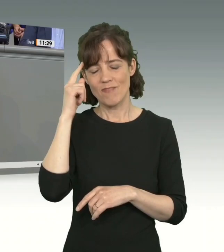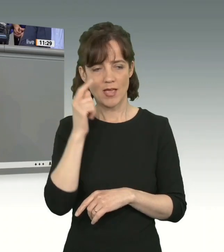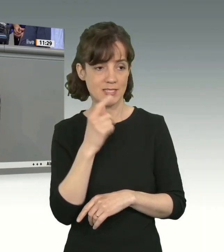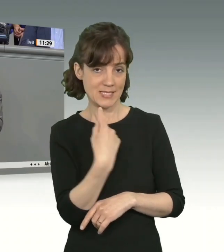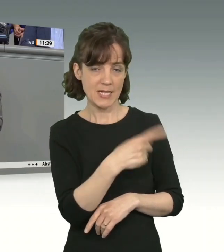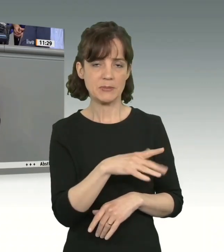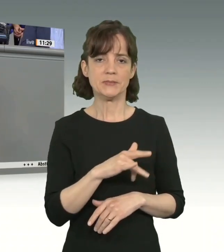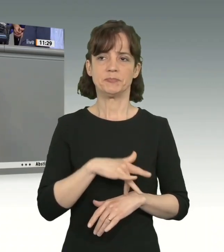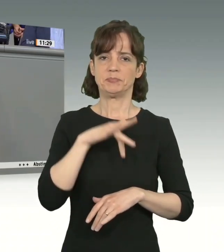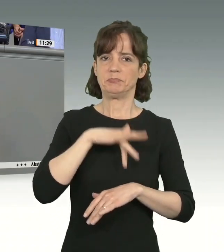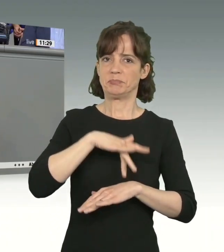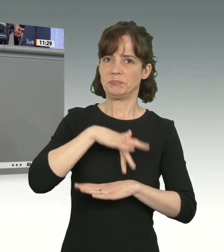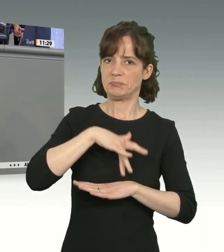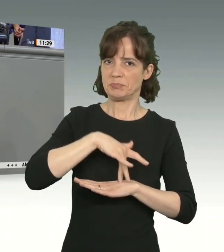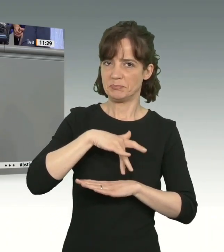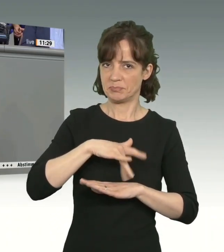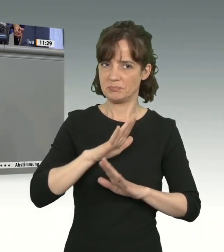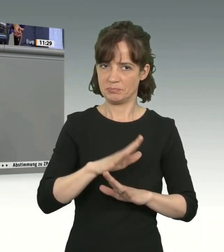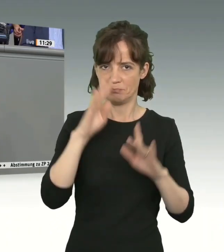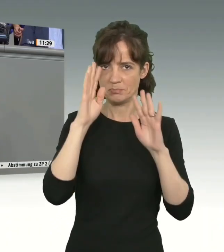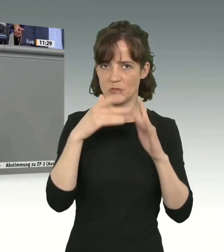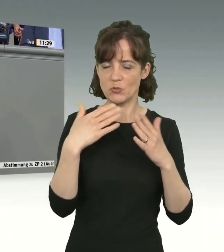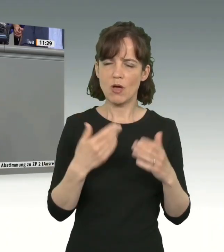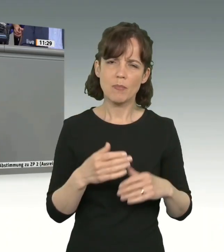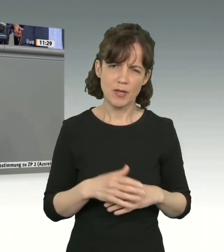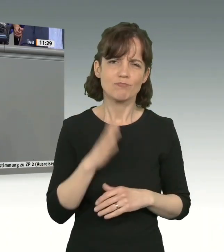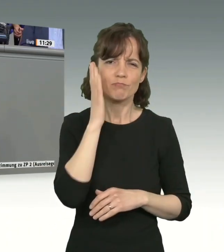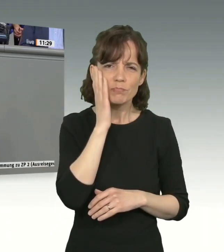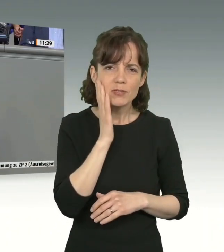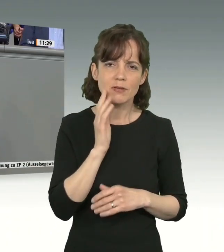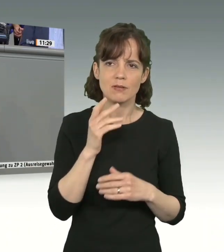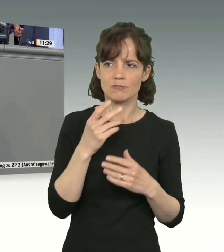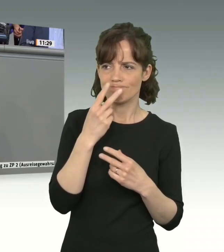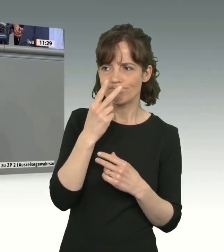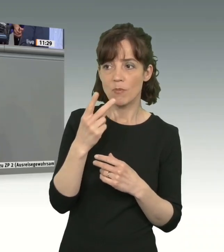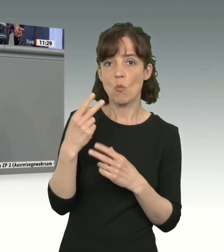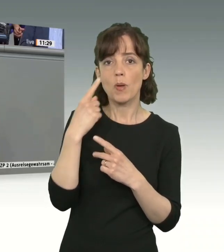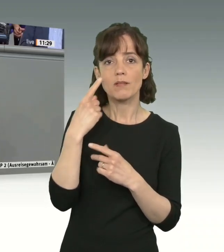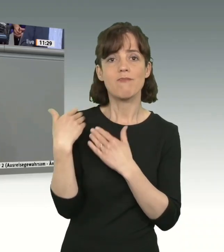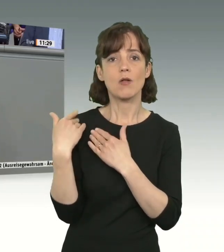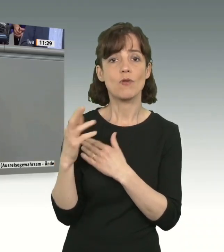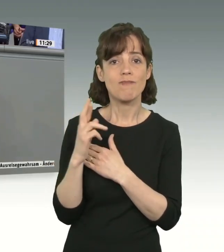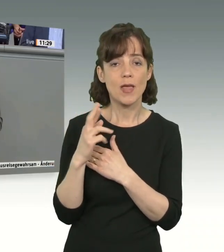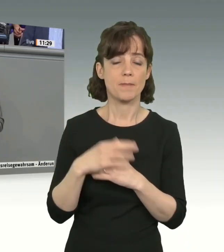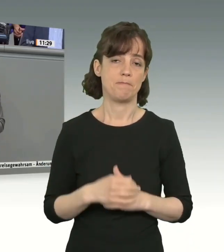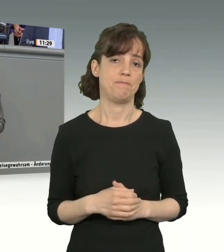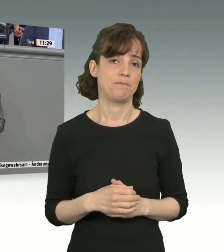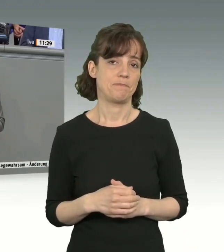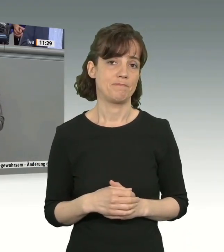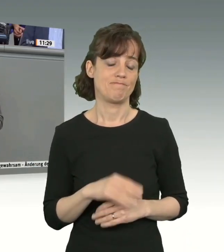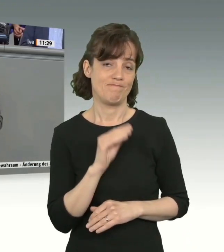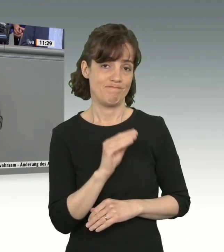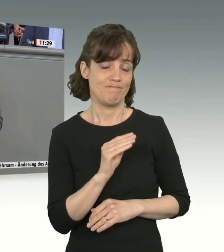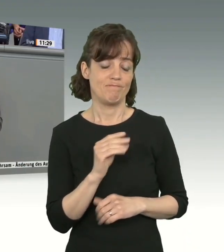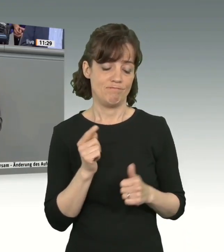Reihen viele denken. Aber reden Sie doch mal über die, die aktuell Verantwortung tragen. Dann sage ich Ihnen, da